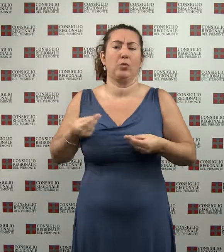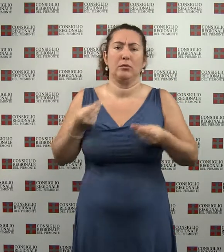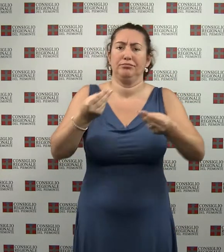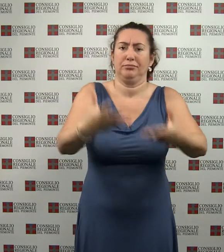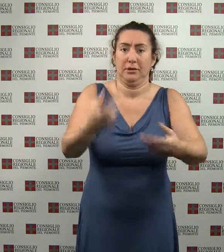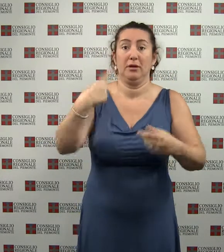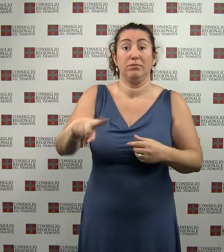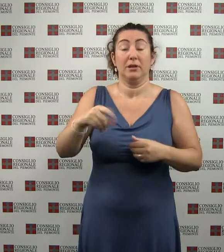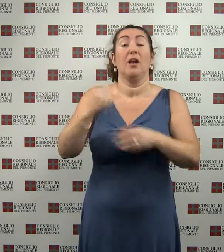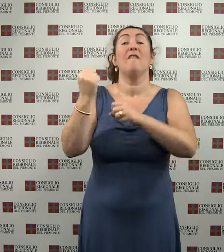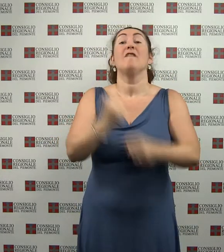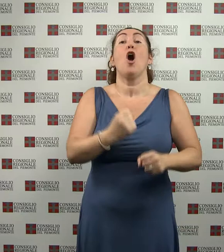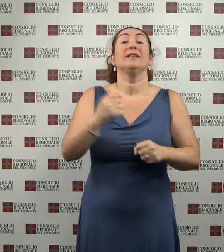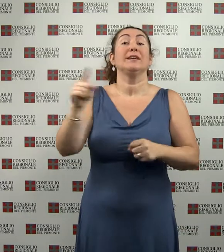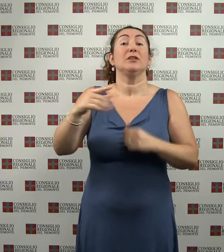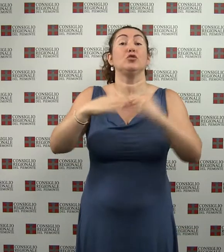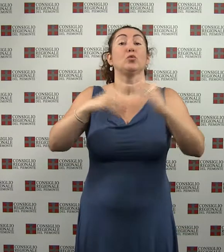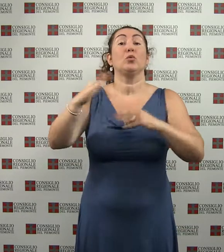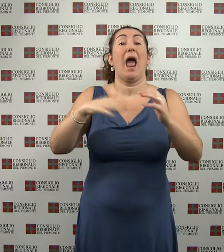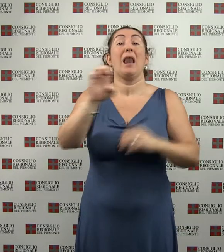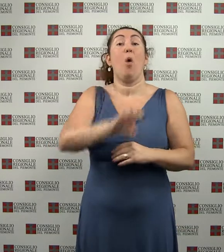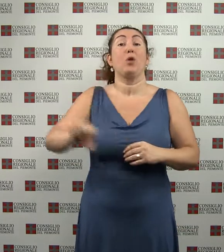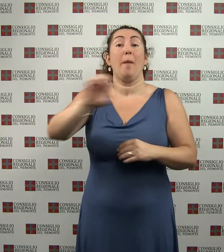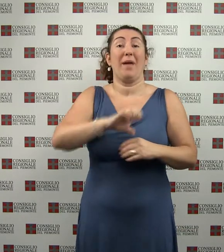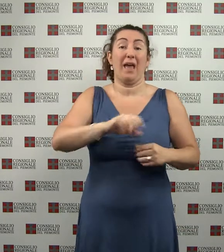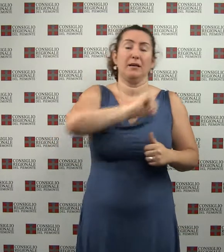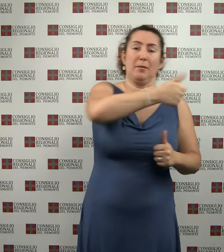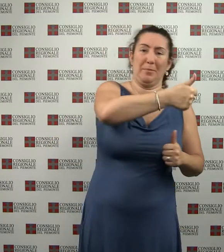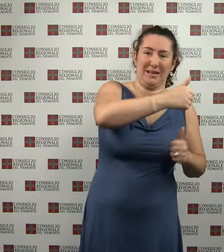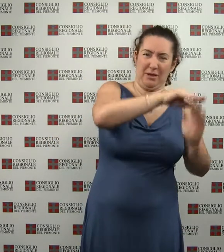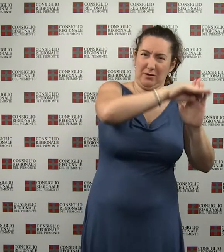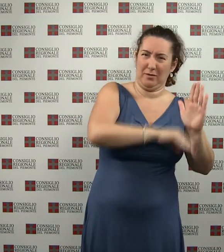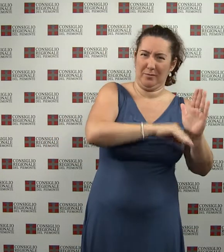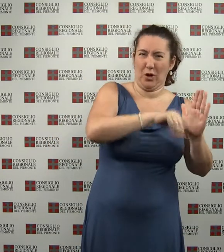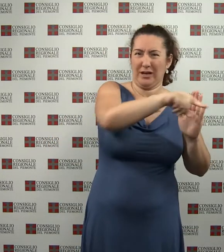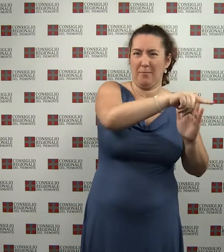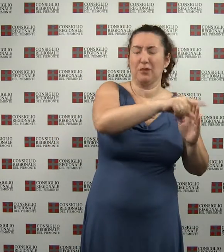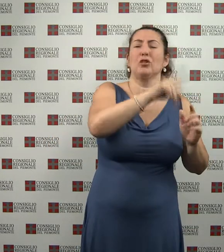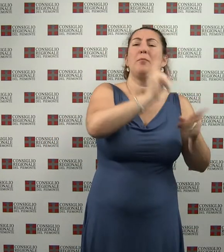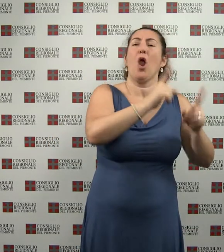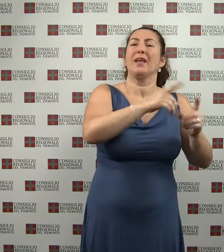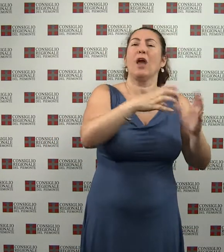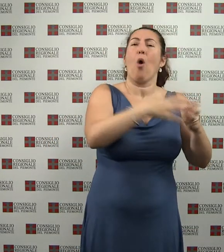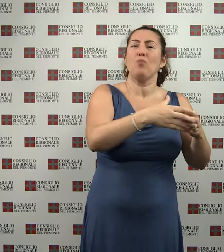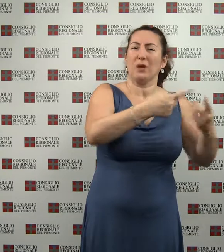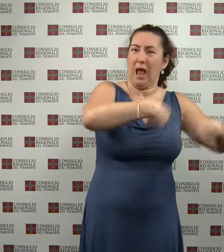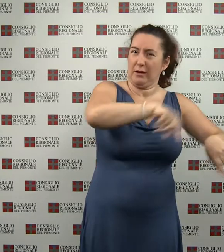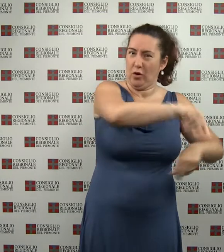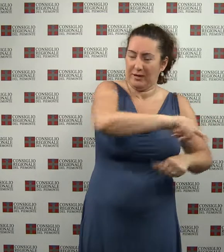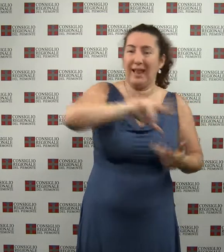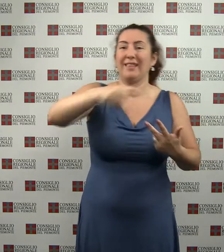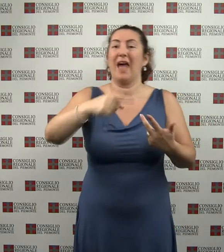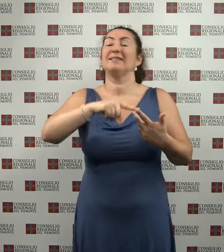strutturali europei esaminati in seduta congiunta dalle commissioni Prima, Programmazione e Politiche Comunitarie, Terza, Attività